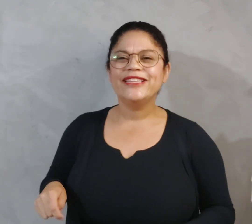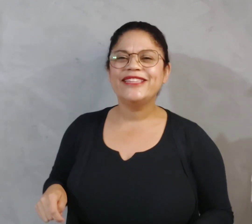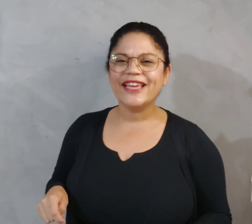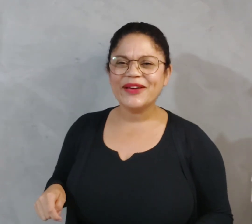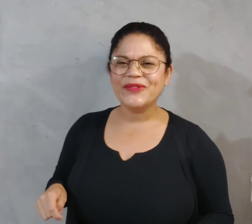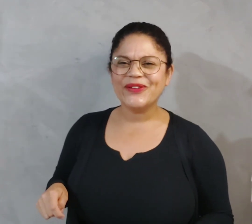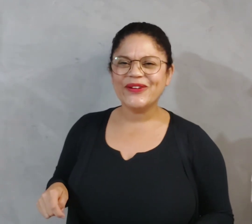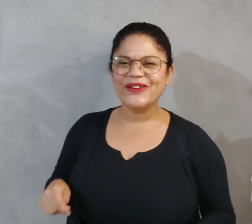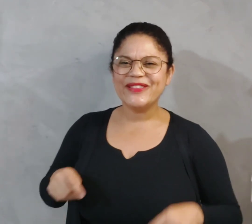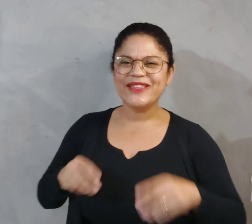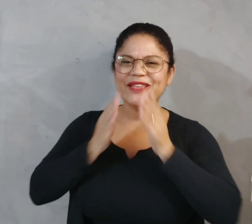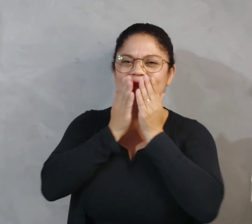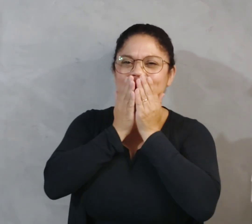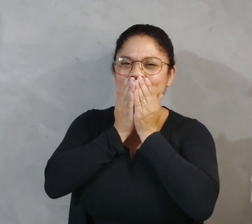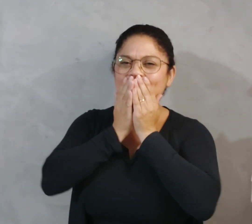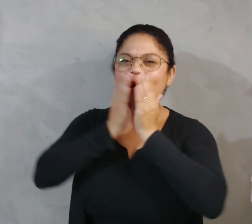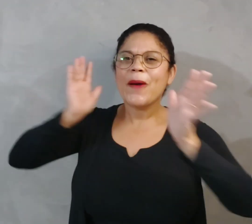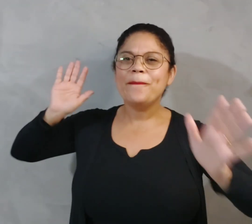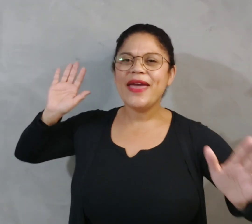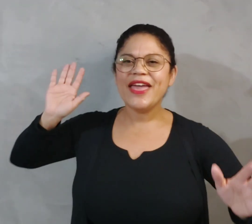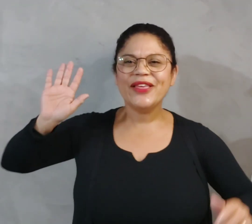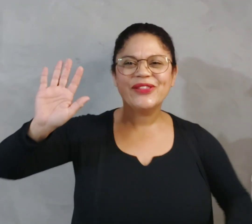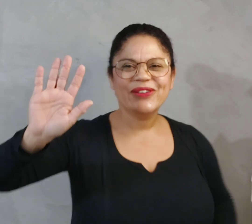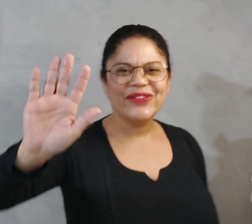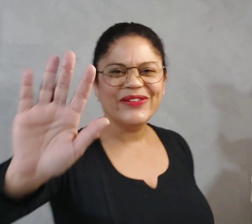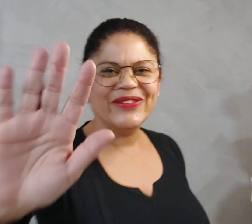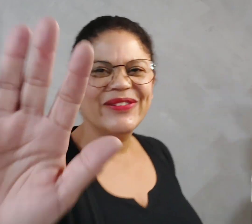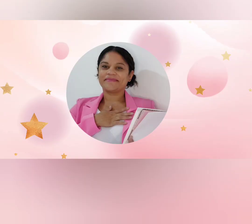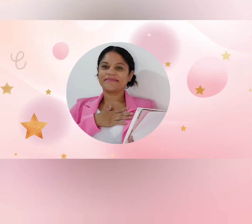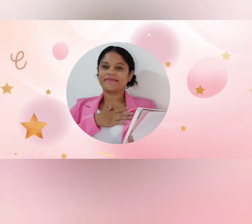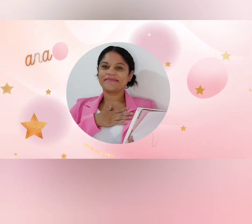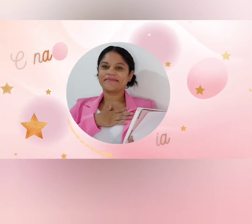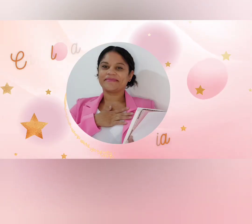Chega por hoje! Beijo! Beijo!